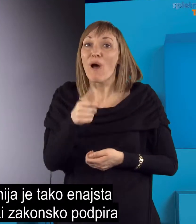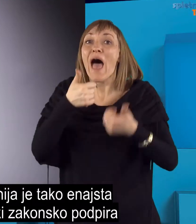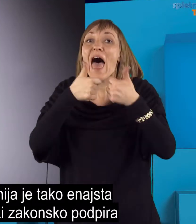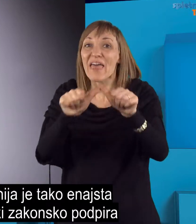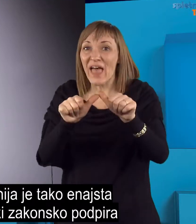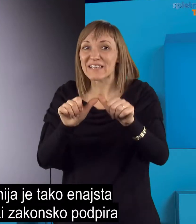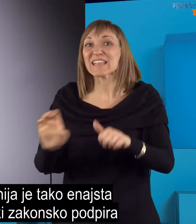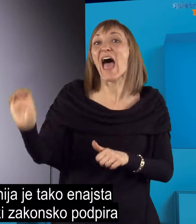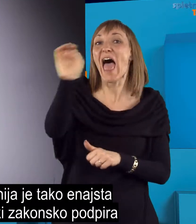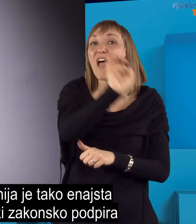državnega sveta.